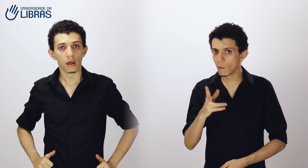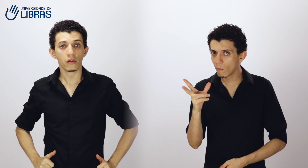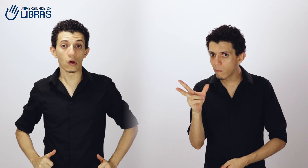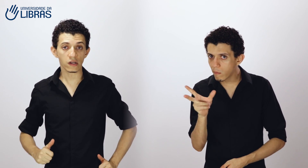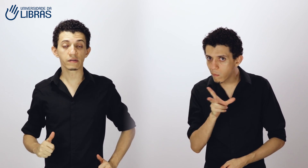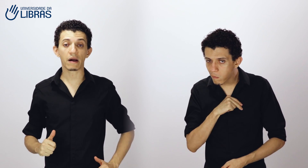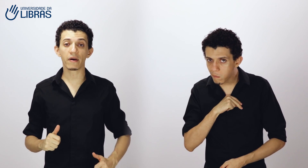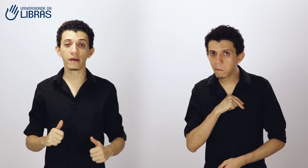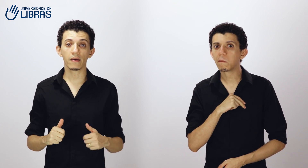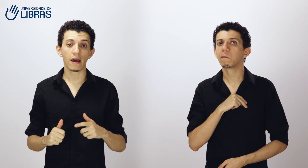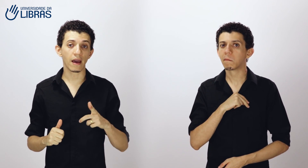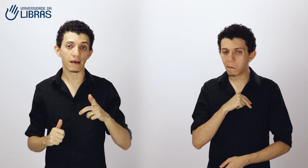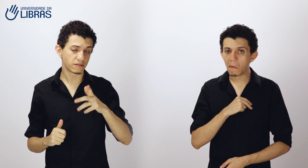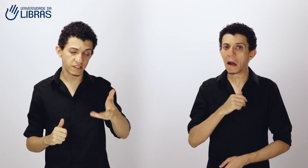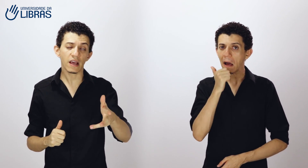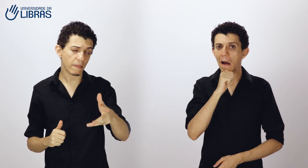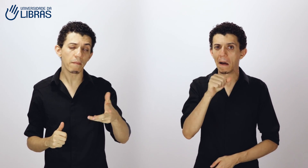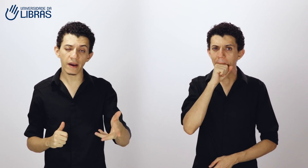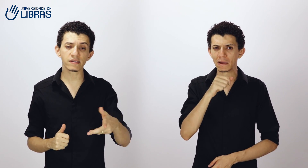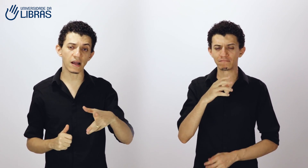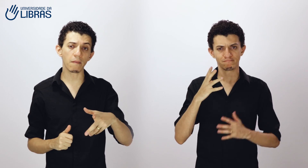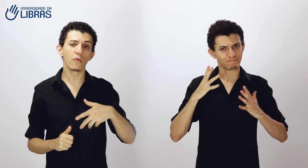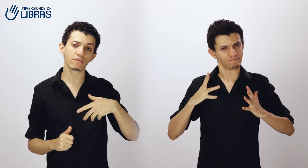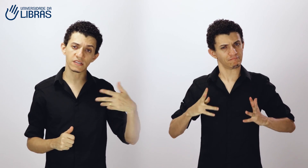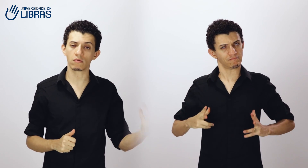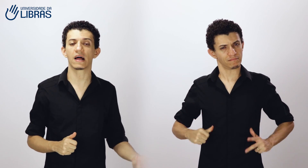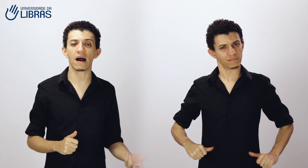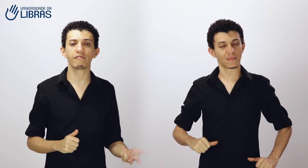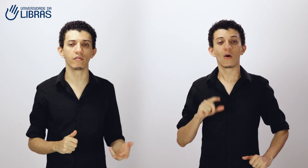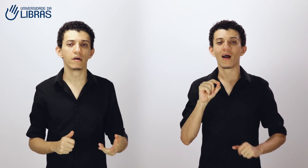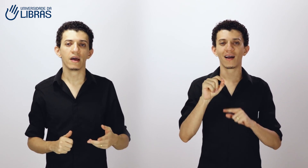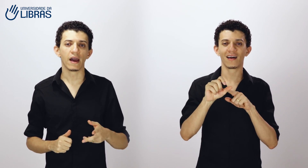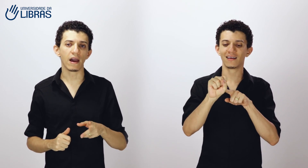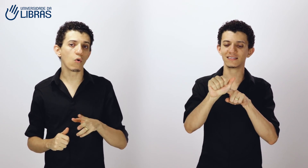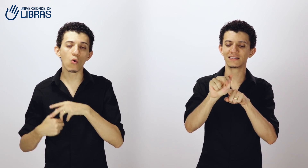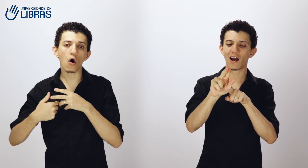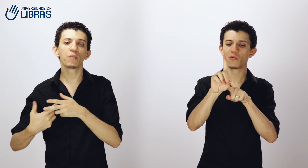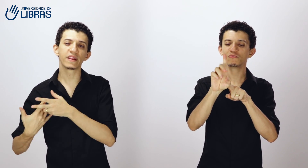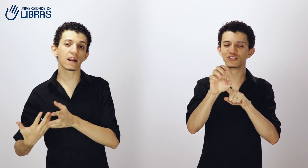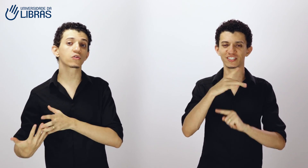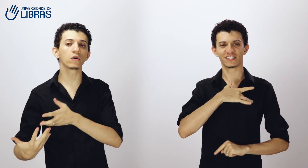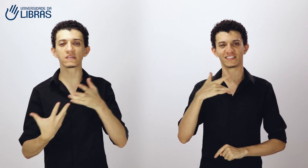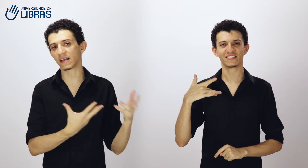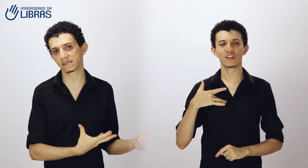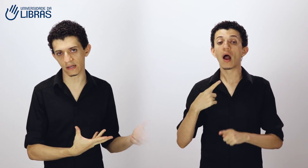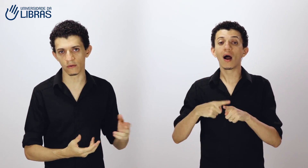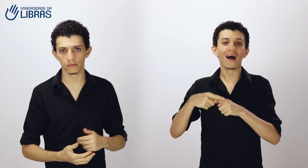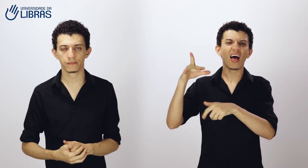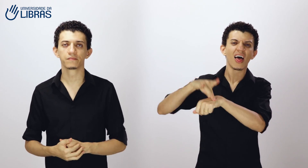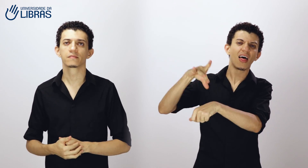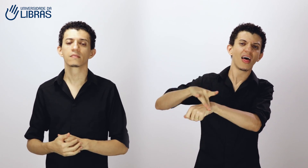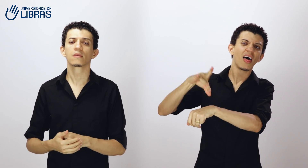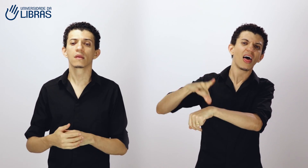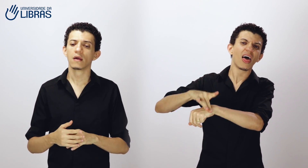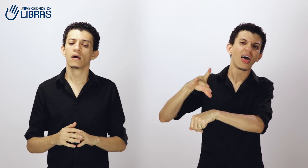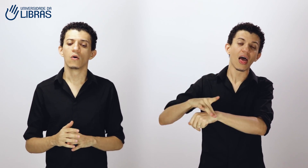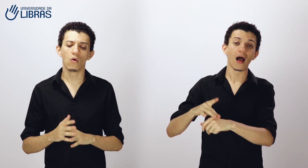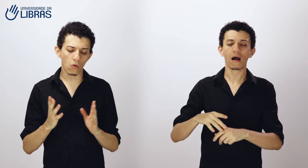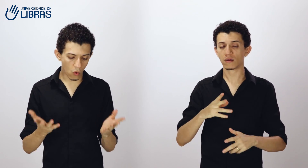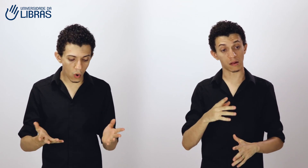Nossa, minha mãe... Sim, a minha mãe está muito saudável. O corpo dela toda estação. Ou o